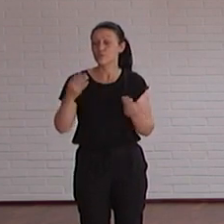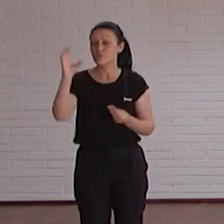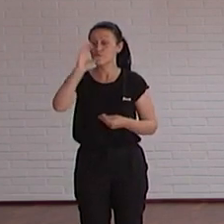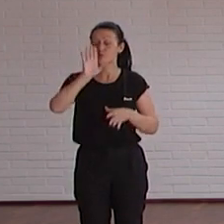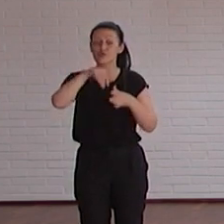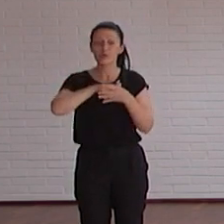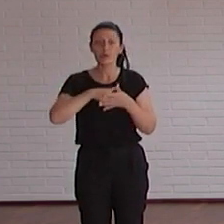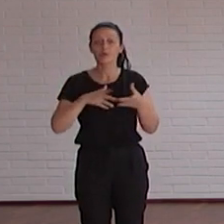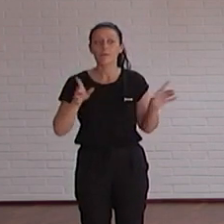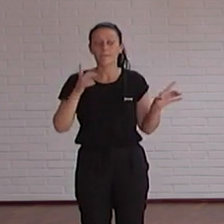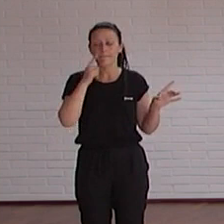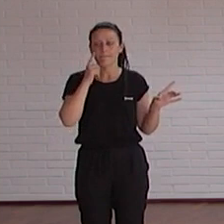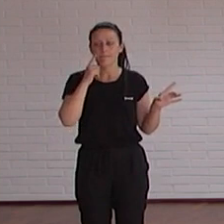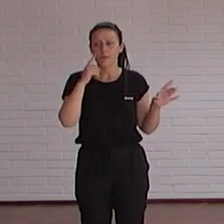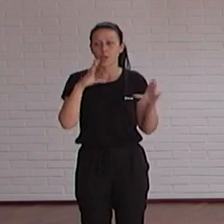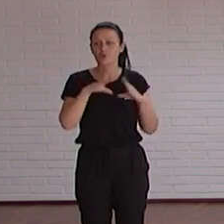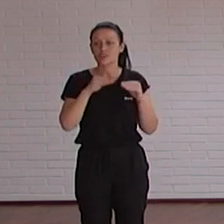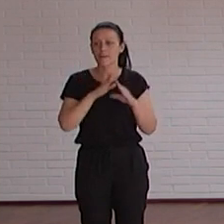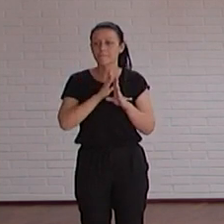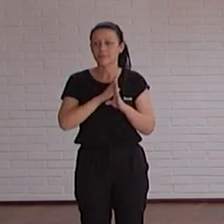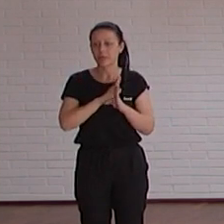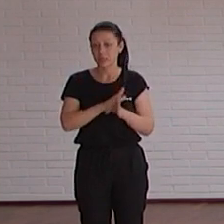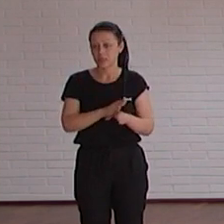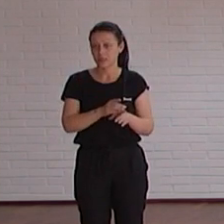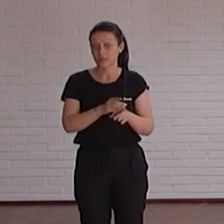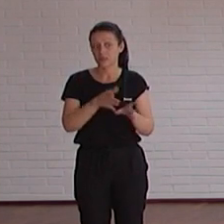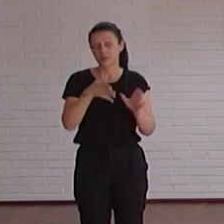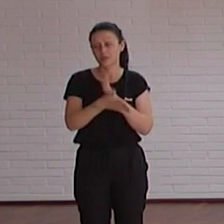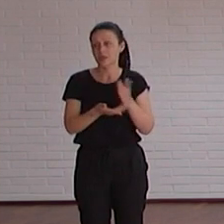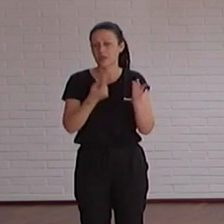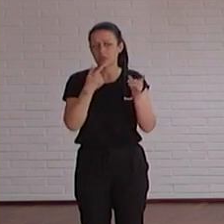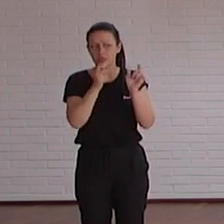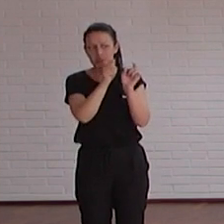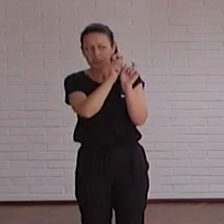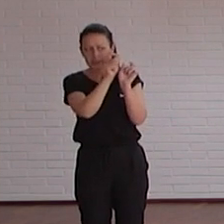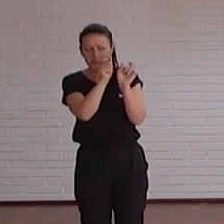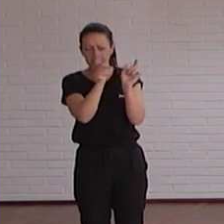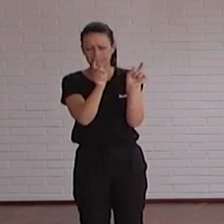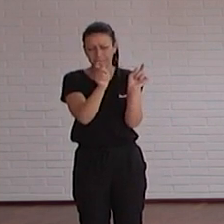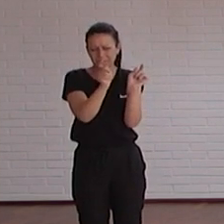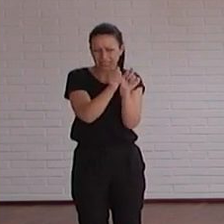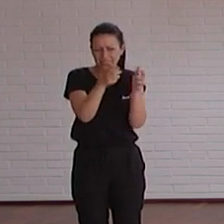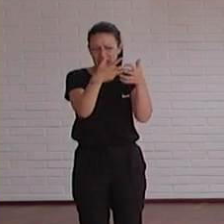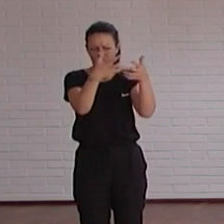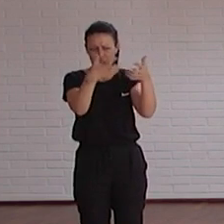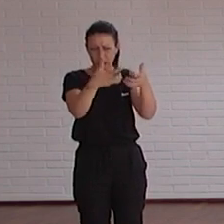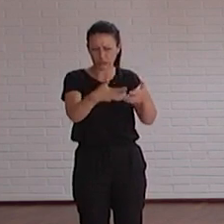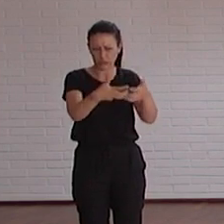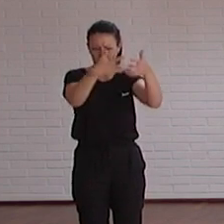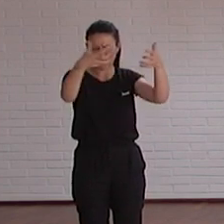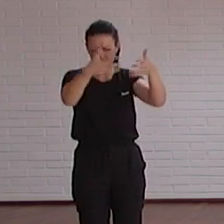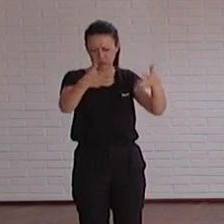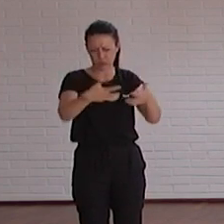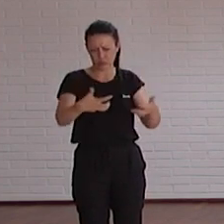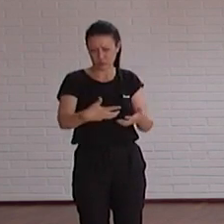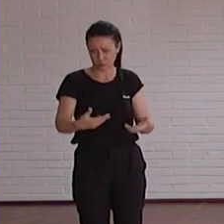dicen dicen oye que en la universidad permanente pues ven las cosas muy pequeñas los textos son enormes eso